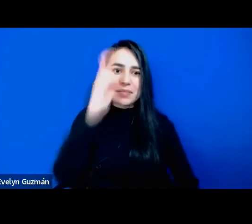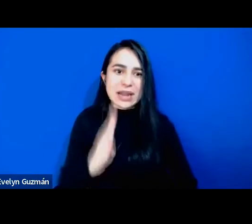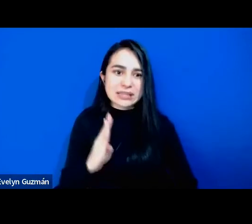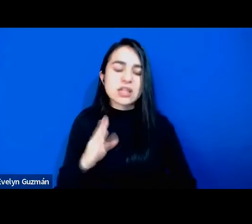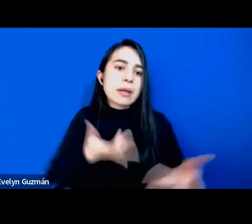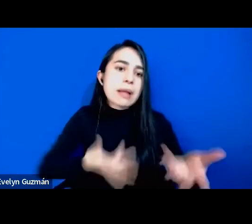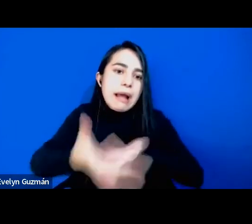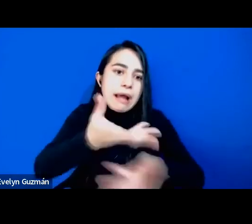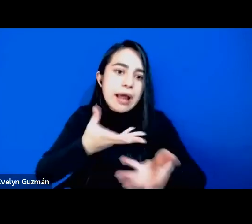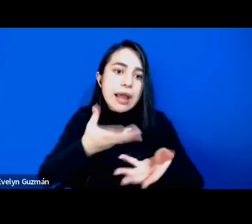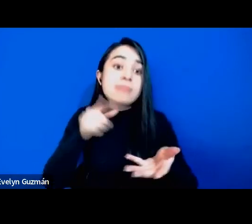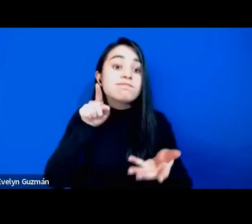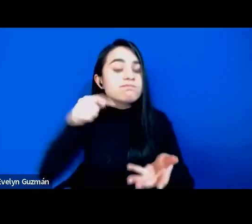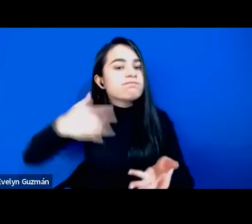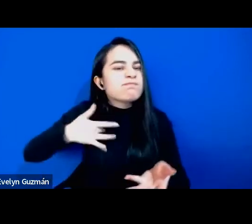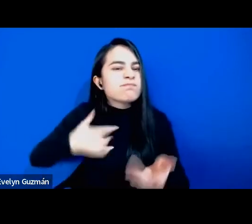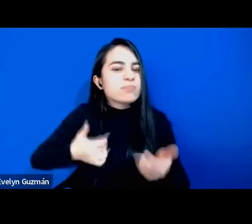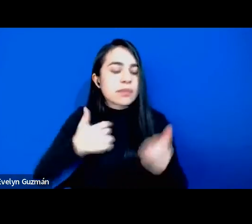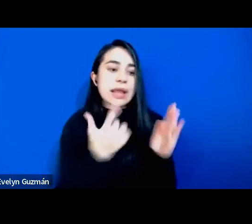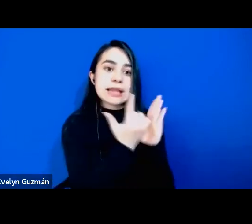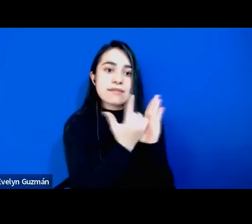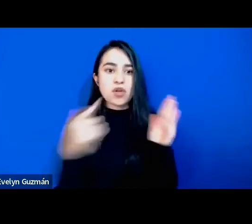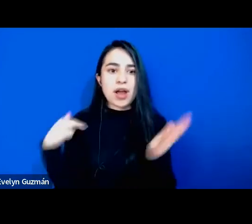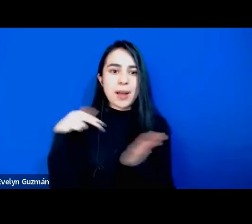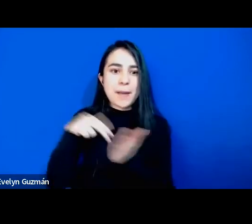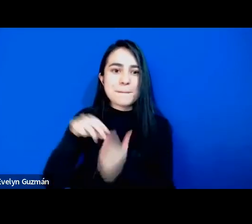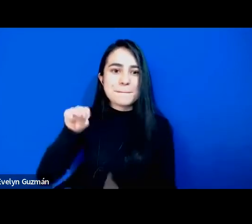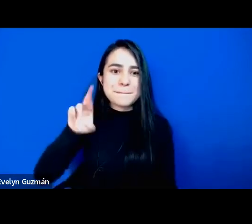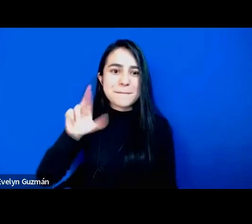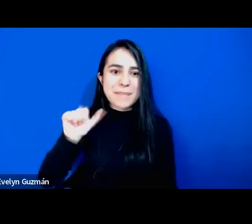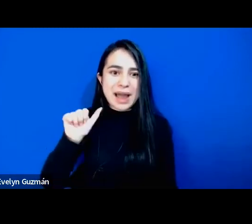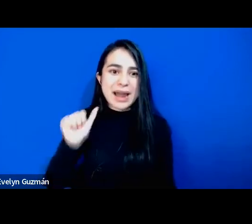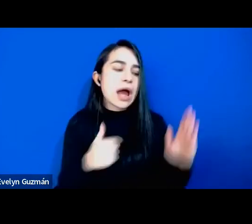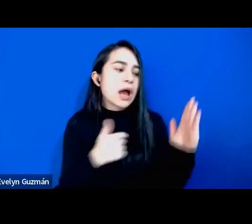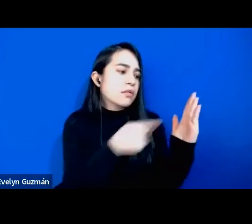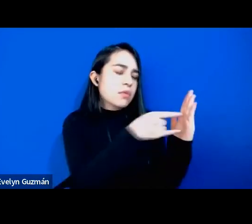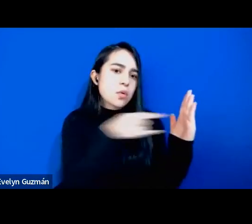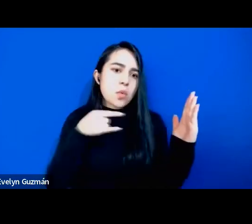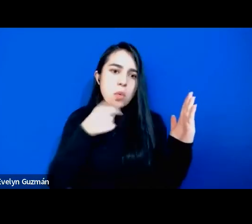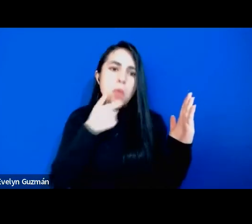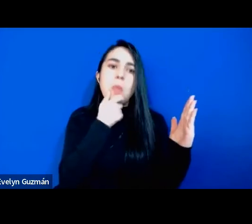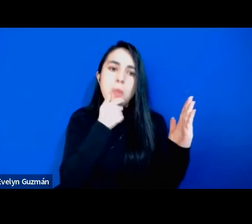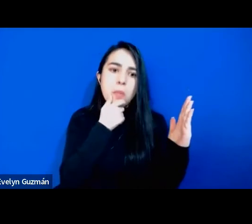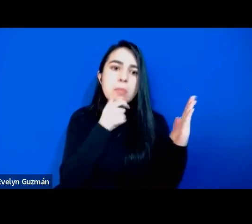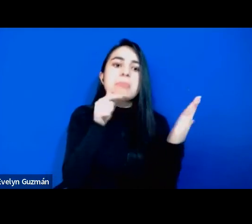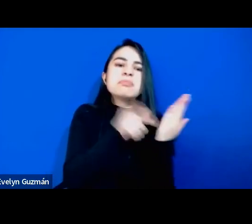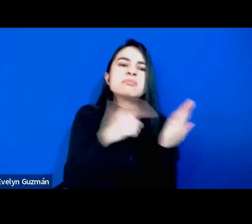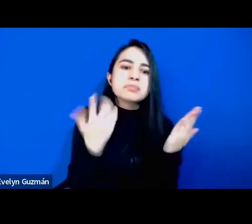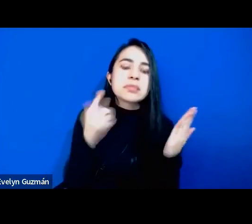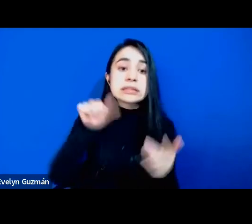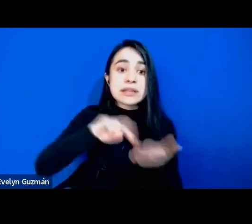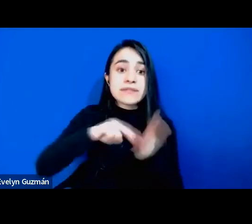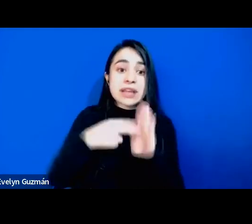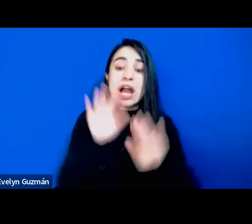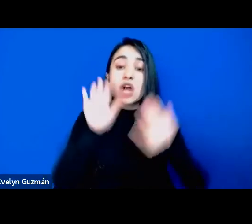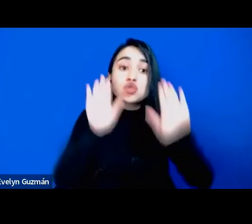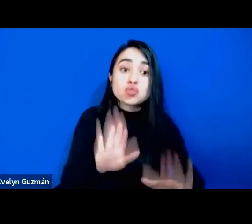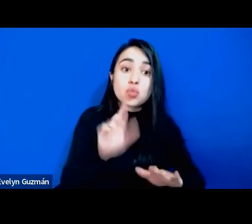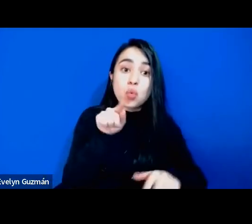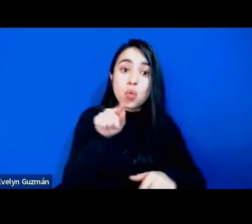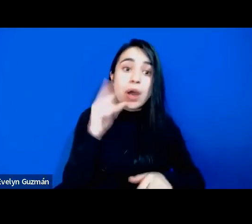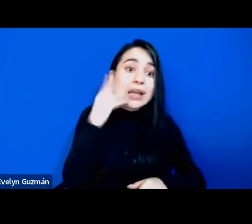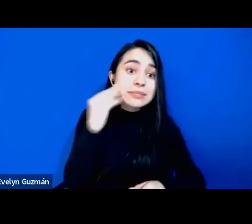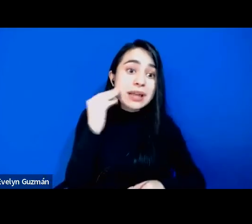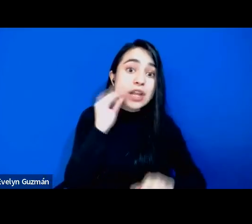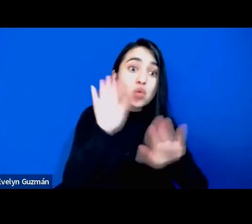podemos perceber que es una experiencia transnacional latinoamericana